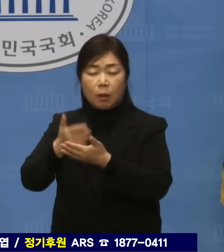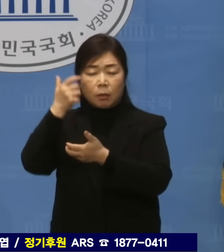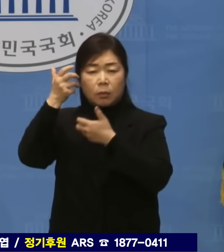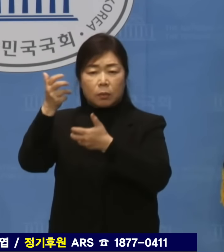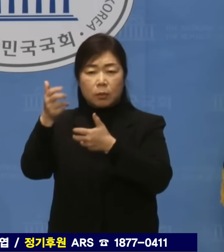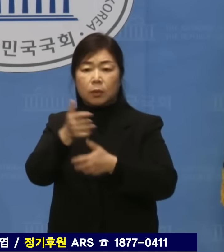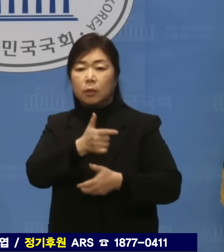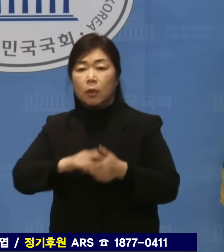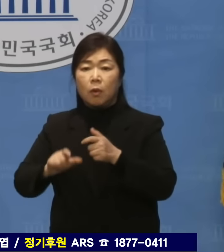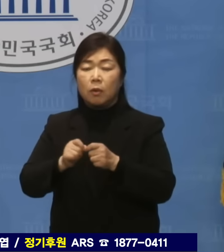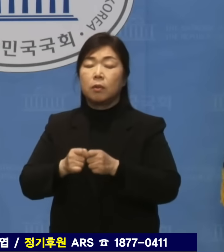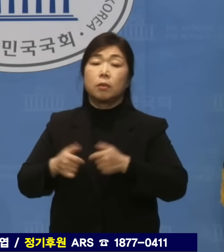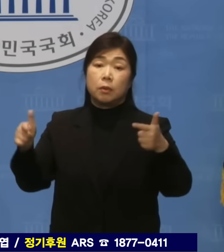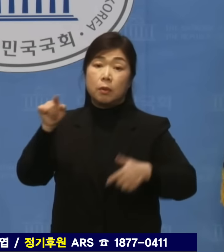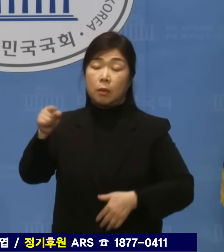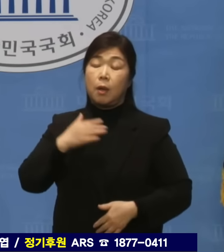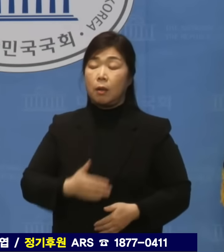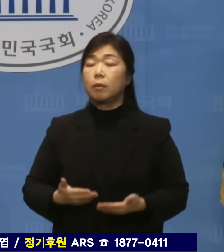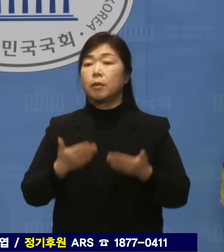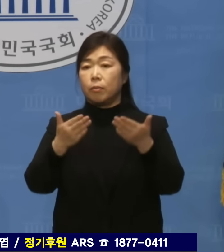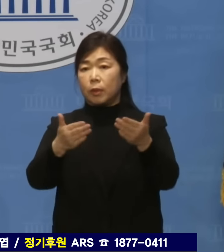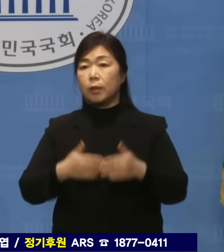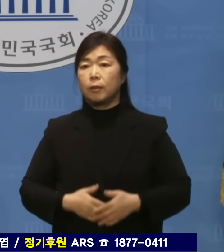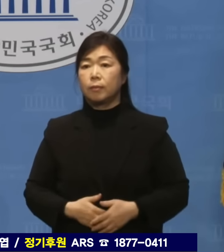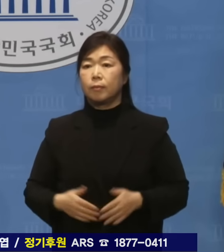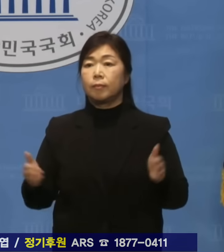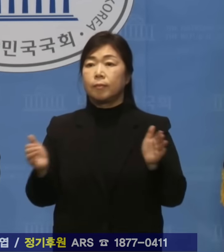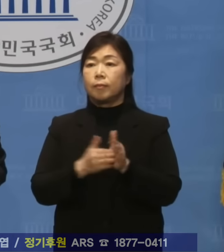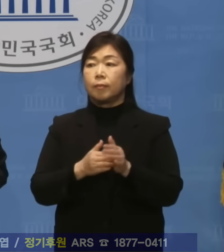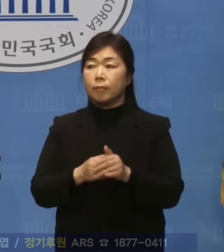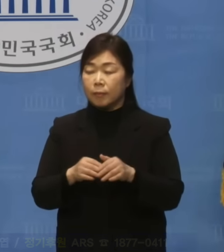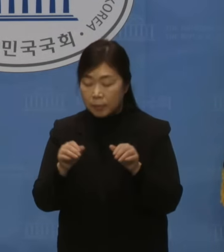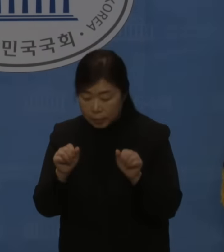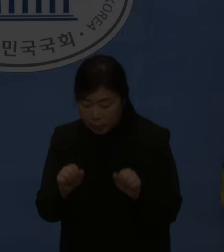거세질 것임을 엄중히 경고합니다. 이상입니다.